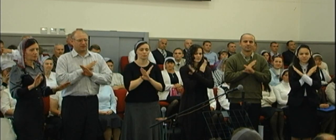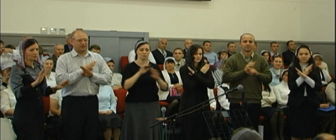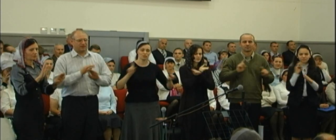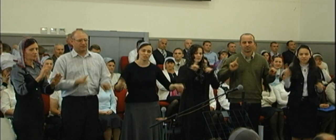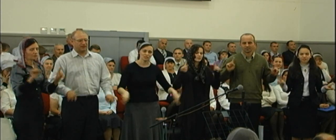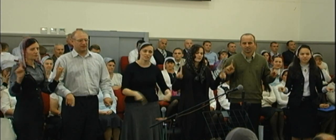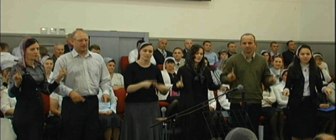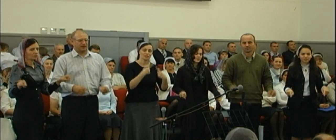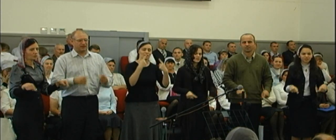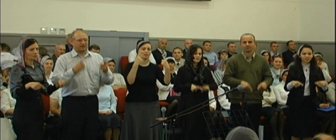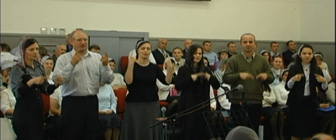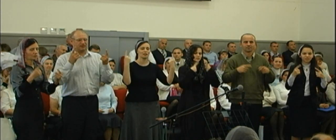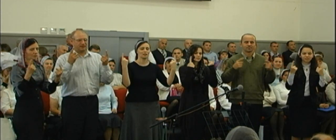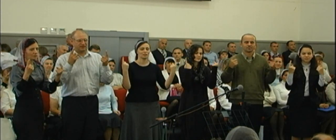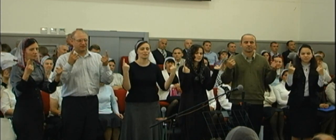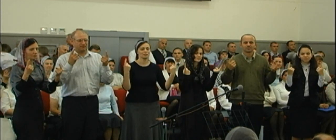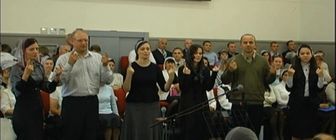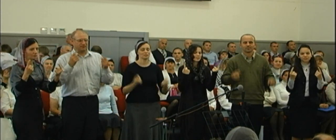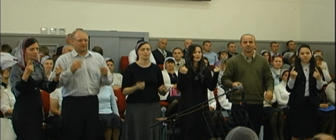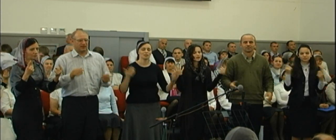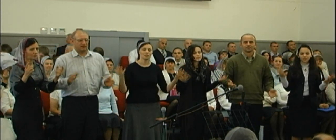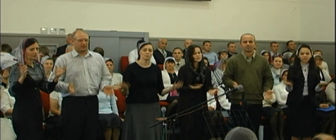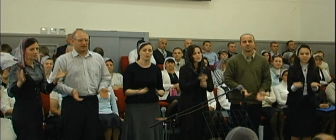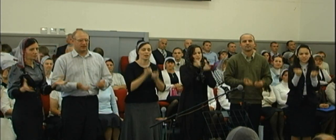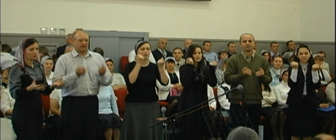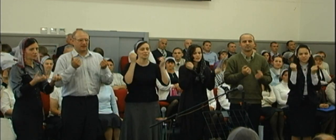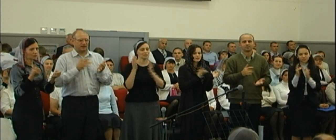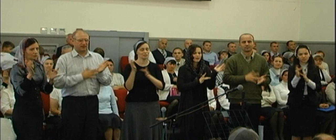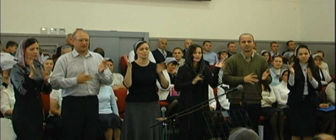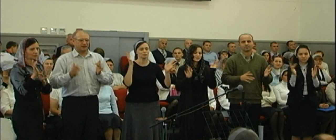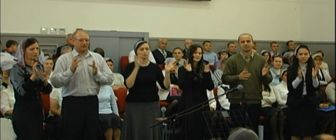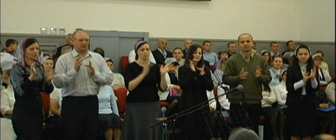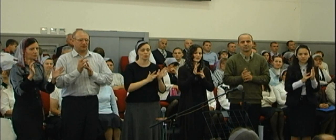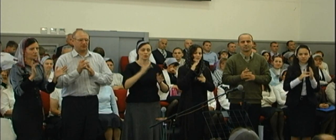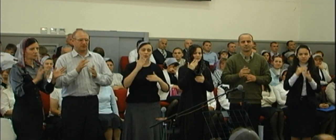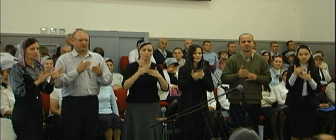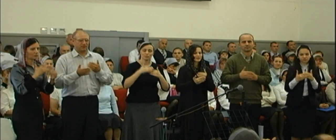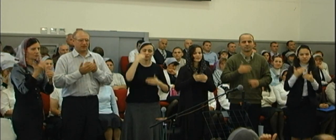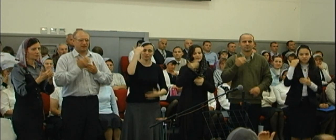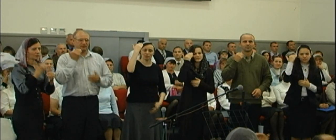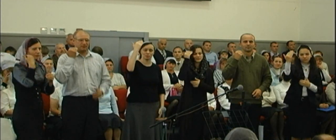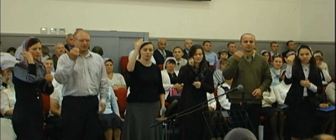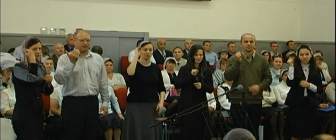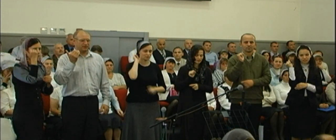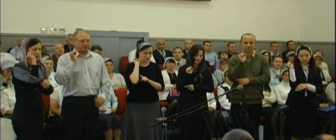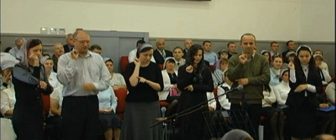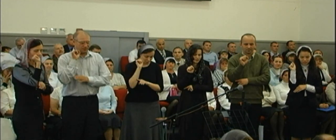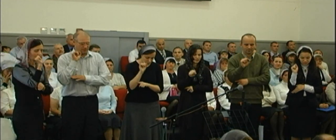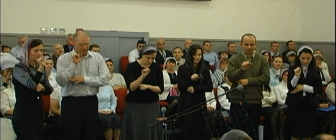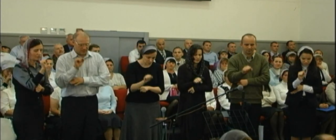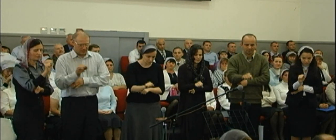и воскрес Спаситель наш пред Ним склоняясь